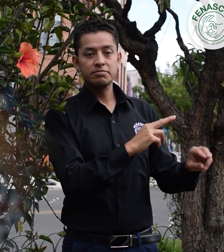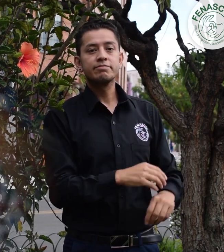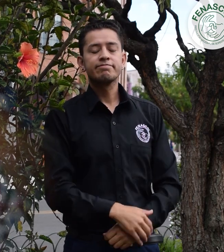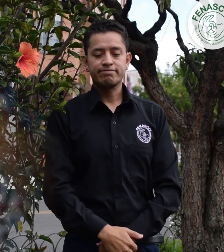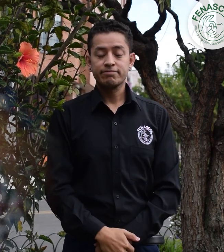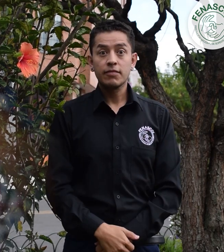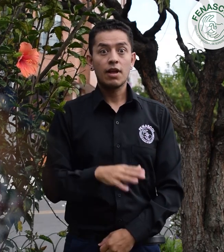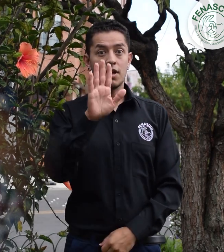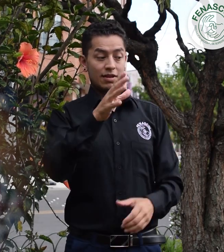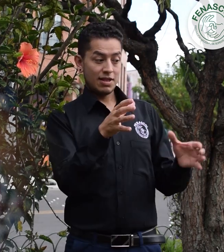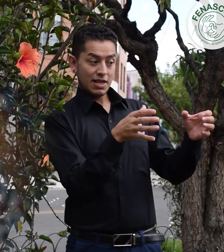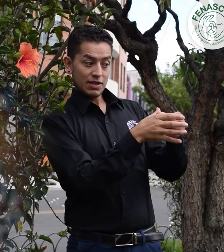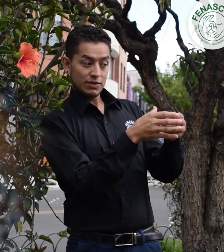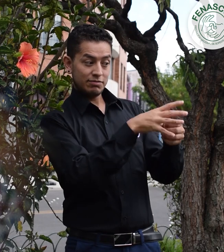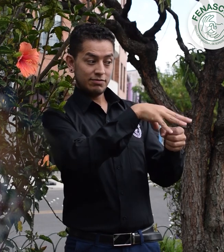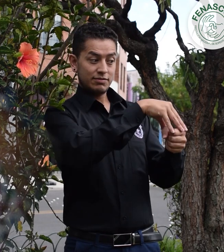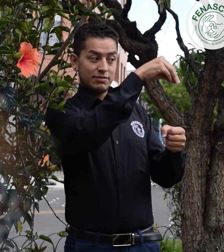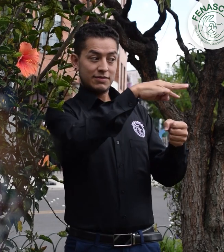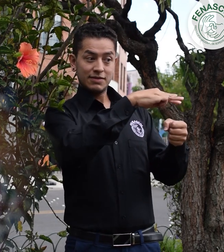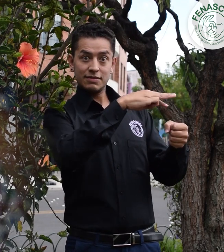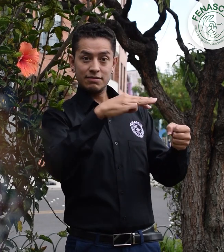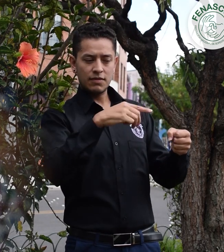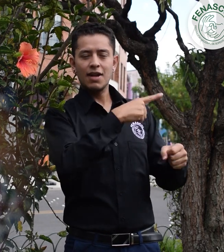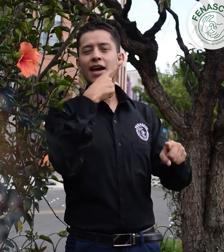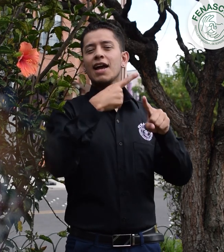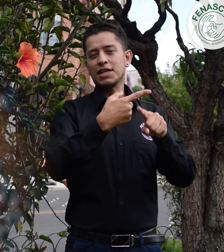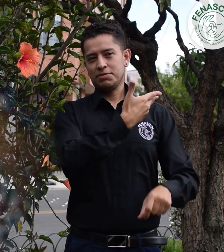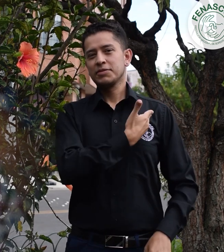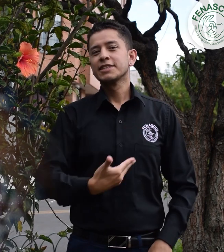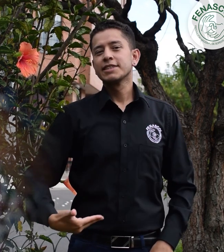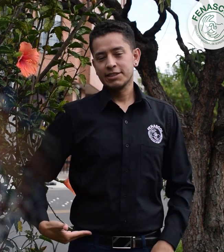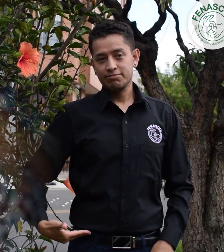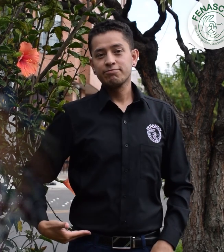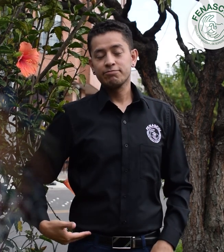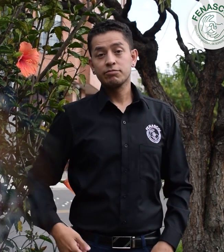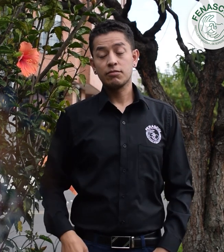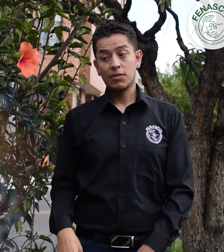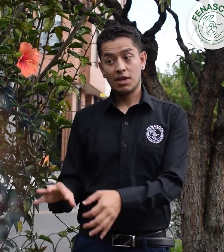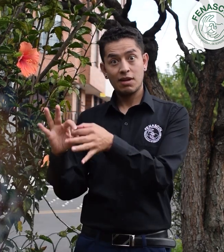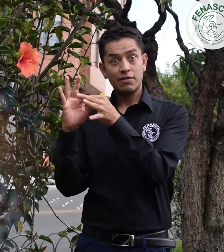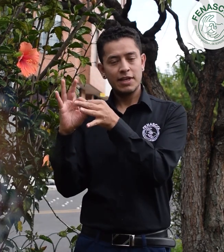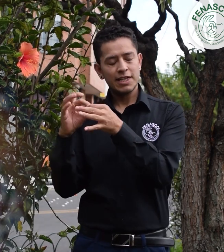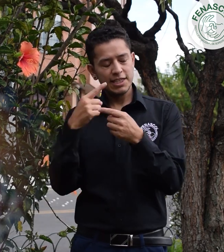su labor como expresidente de la Asociación de Sordos del Magdalena a SORMAC.